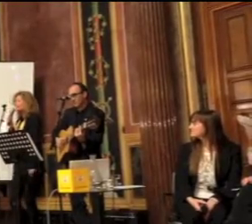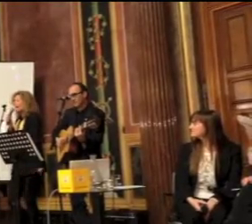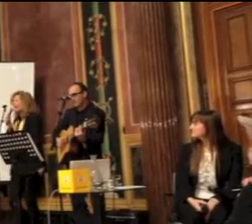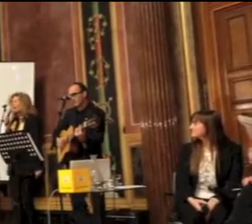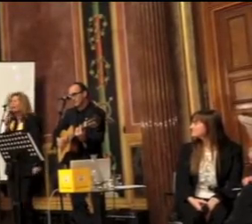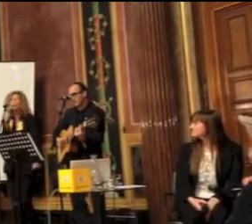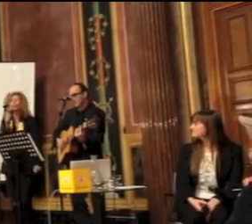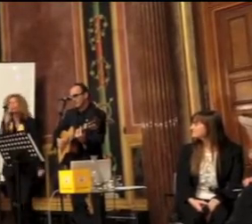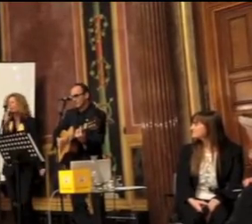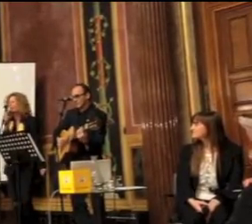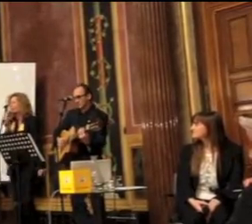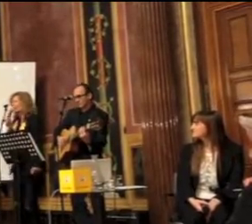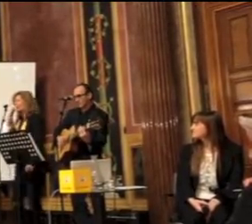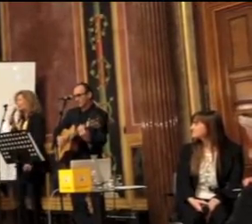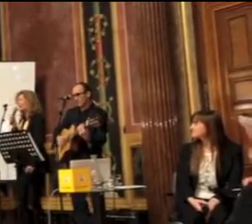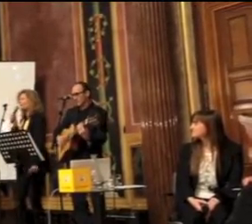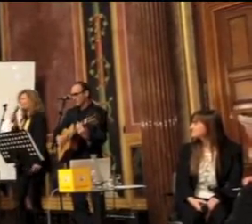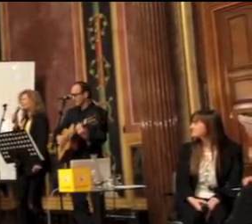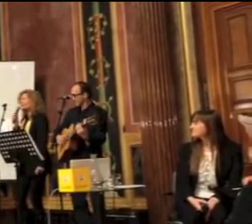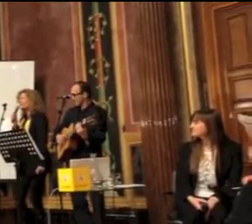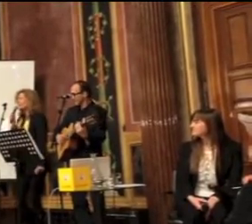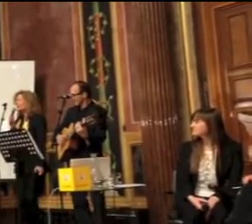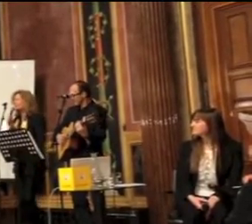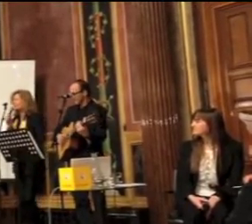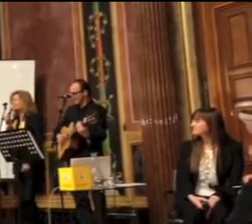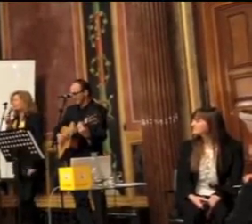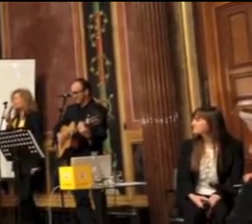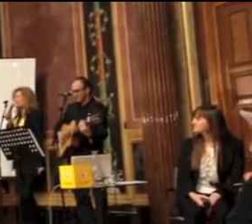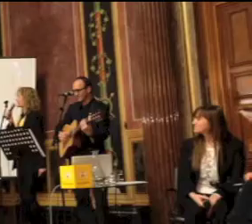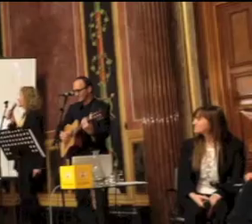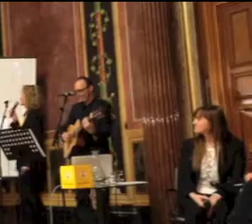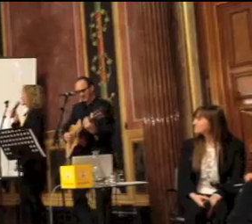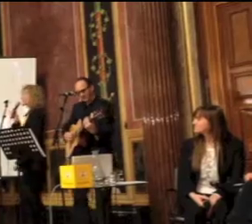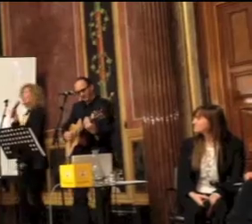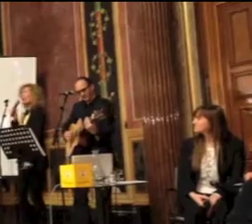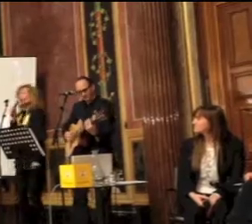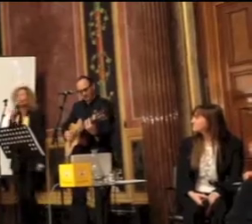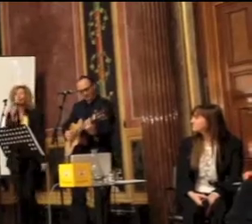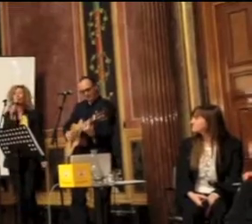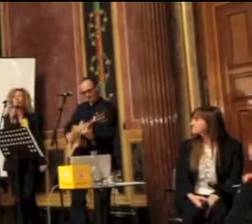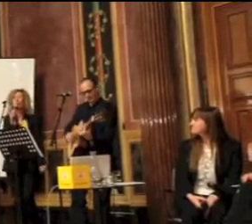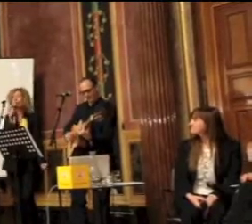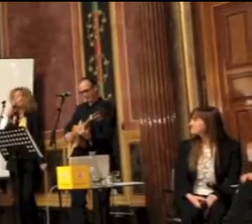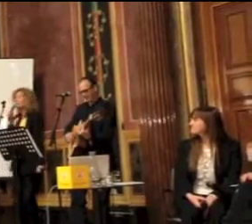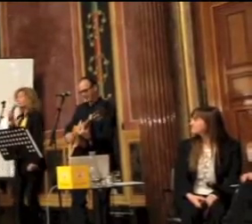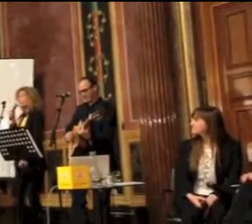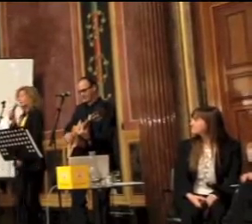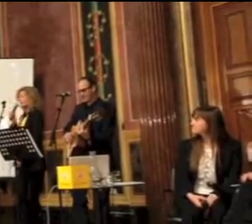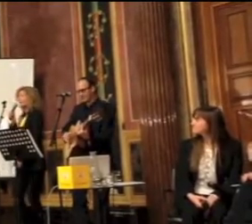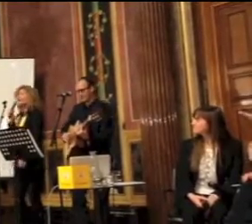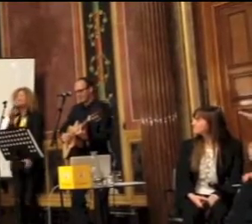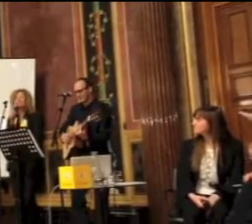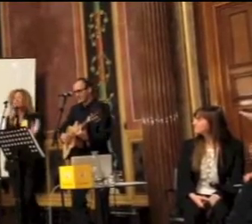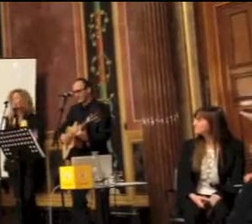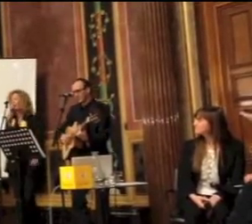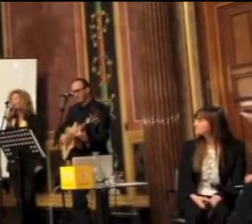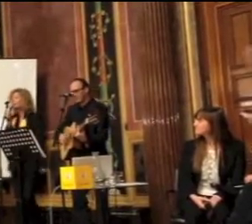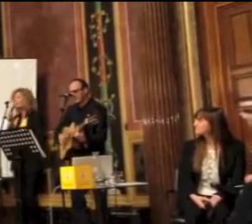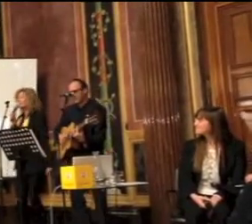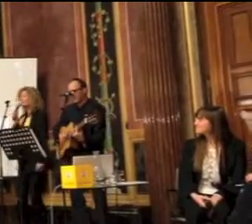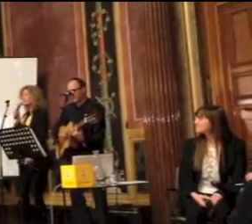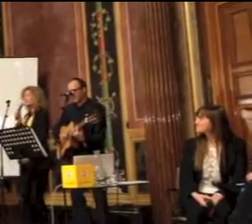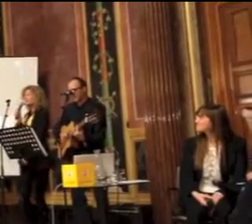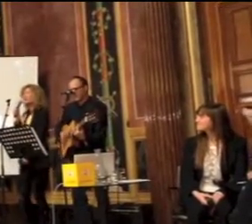Übertreiber und ein Botaniker ist ein Blumengießer und ein Romantiker ist ein